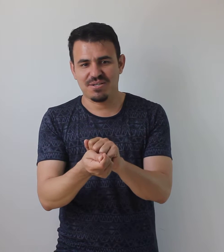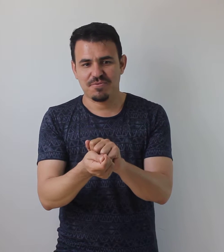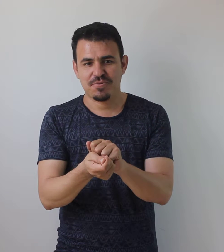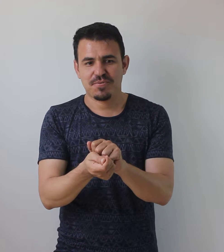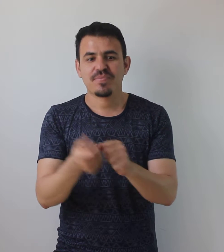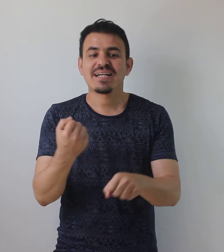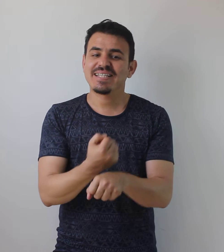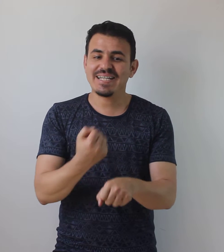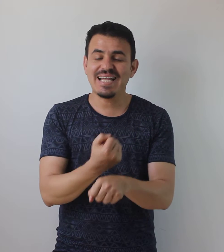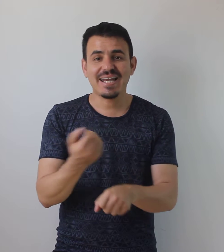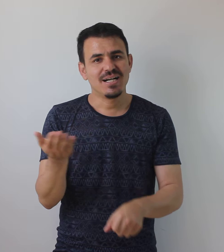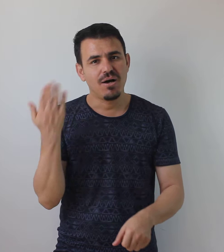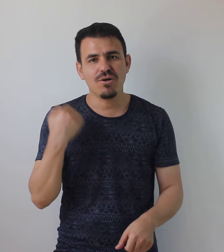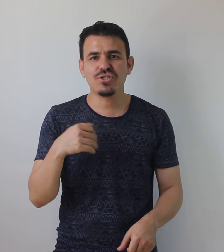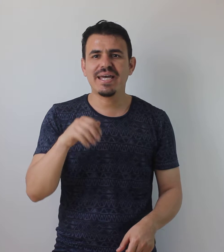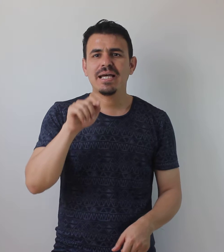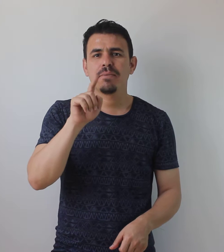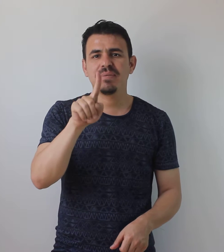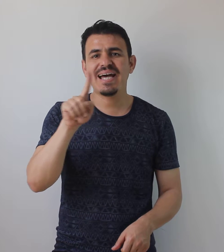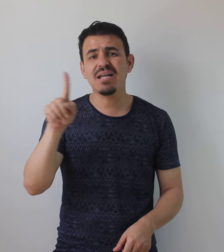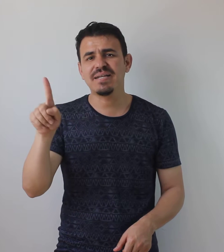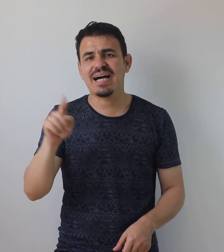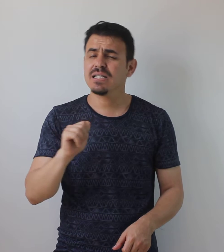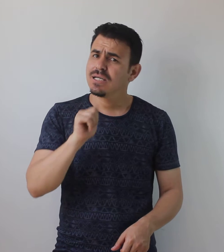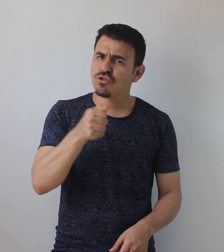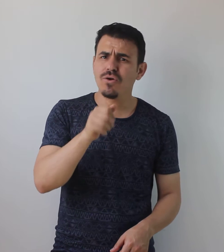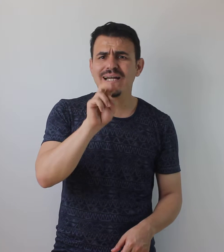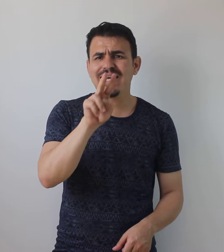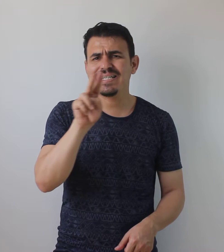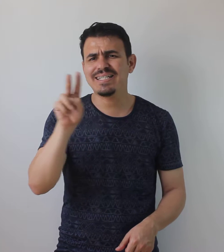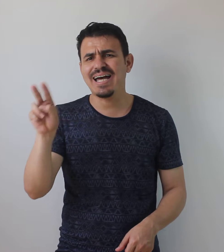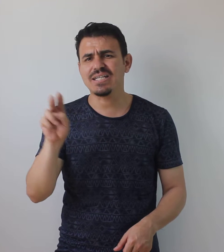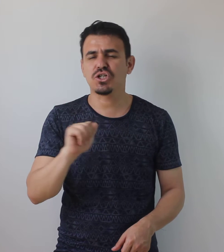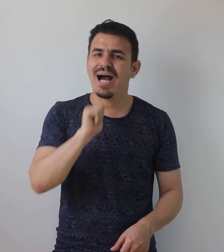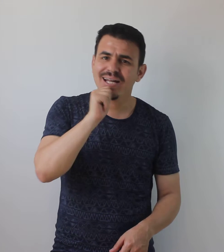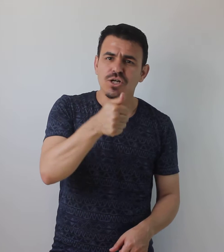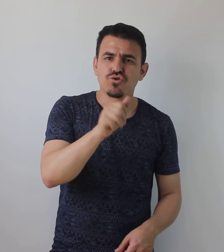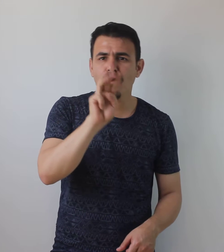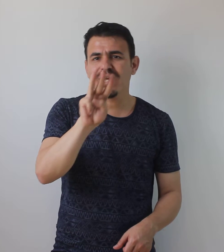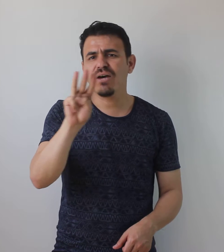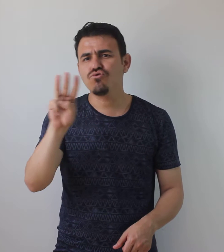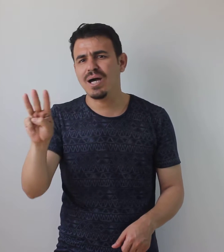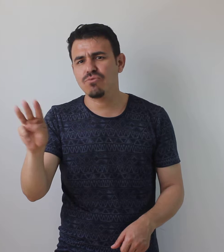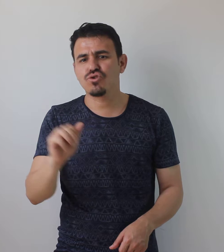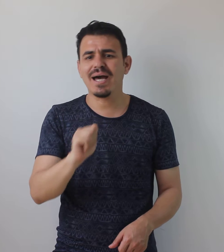Taşlar önce birer birer, sonra ikişer ikişer, sonra üçer üçer,